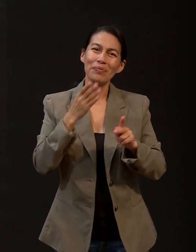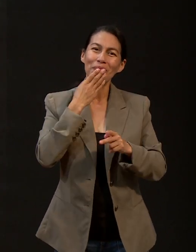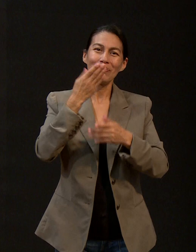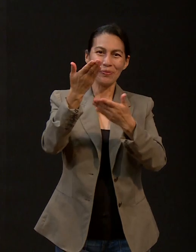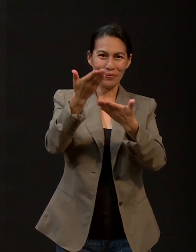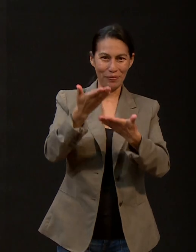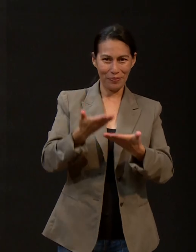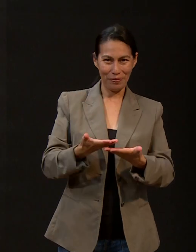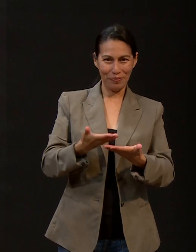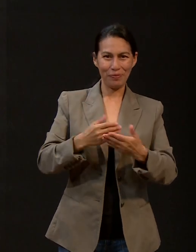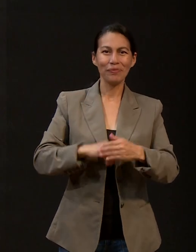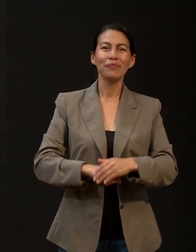de Paz.